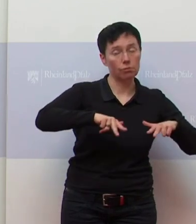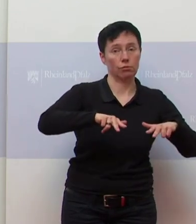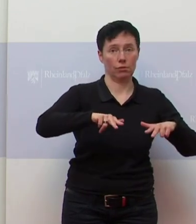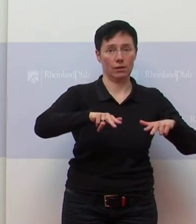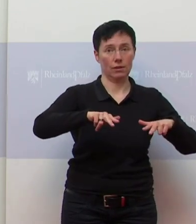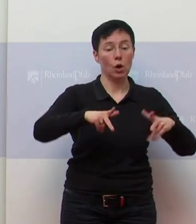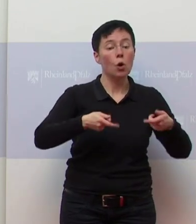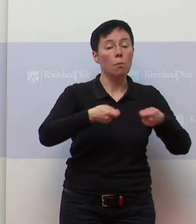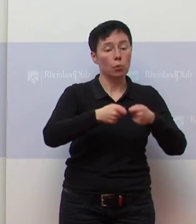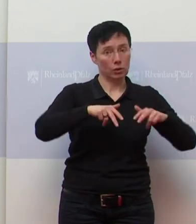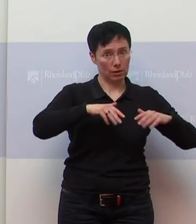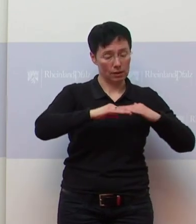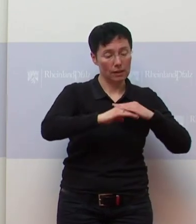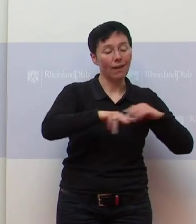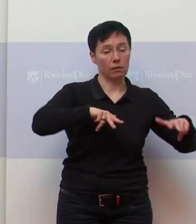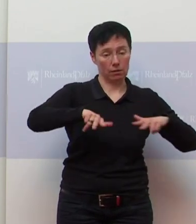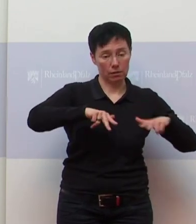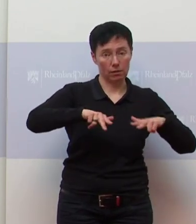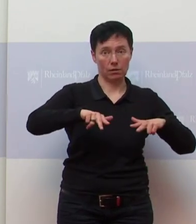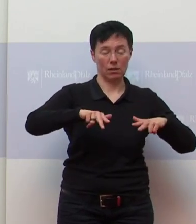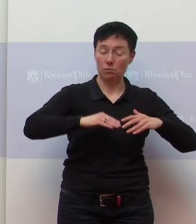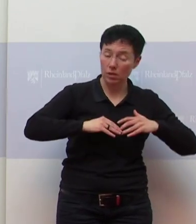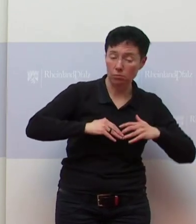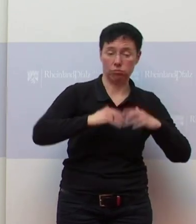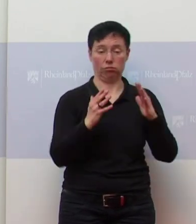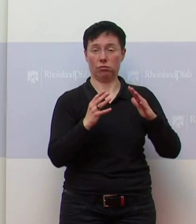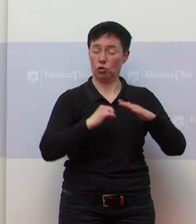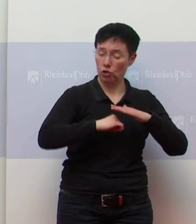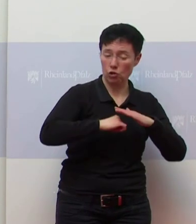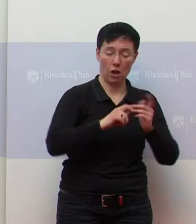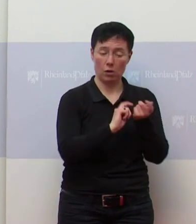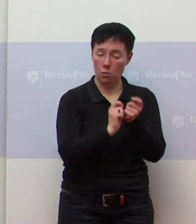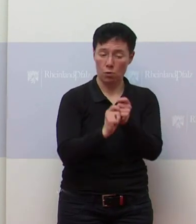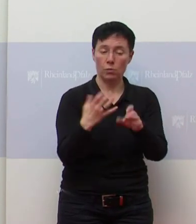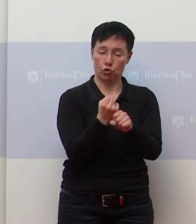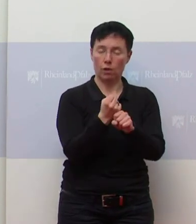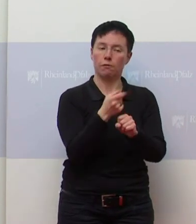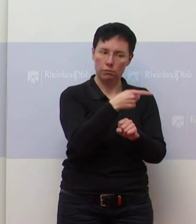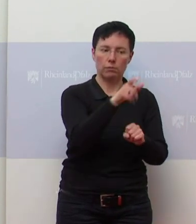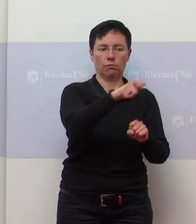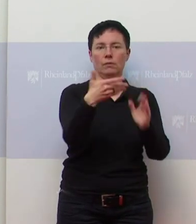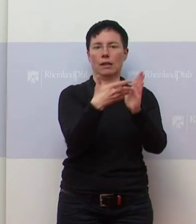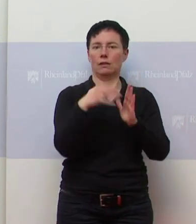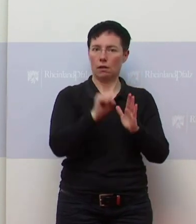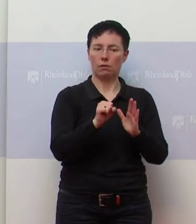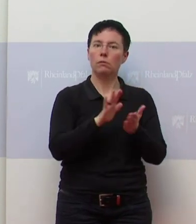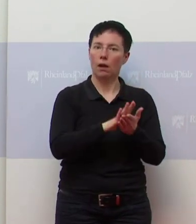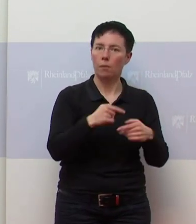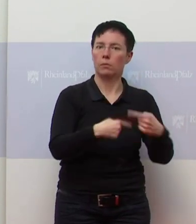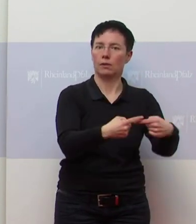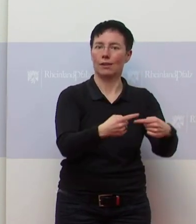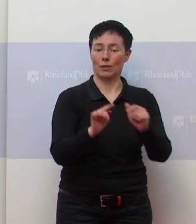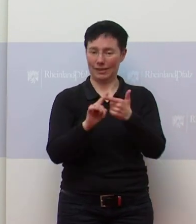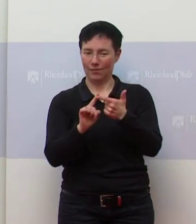haben die Infrastruktur fürs Testen der Bürgertests aus dem Boden gestampft und es funktioniert. Und die zweite Säule ist das